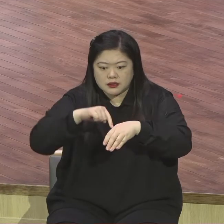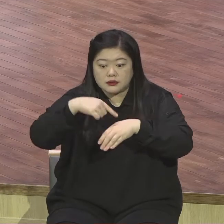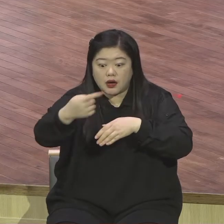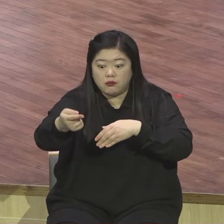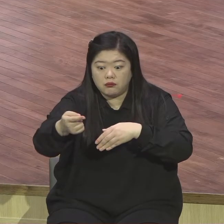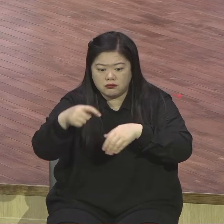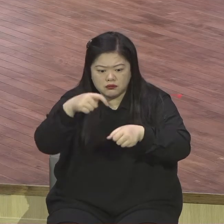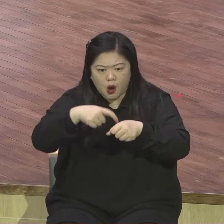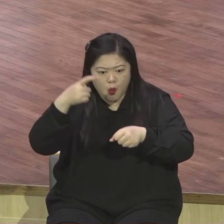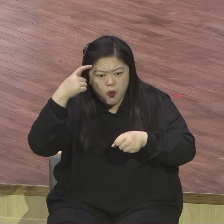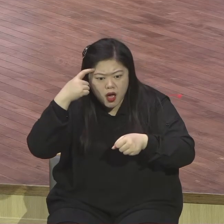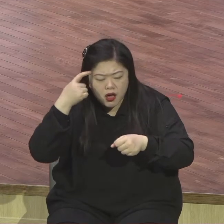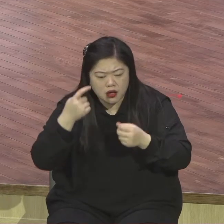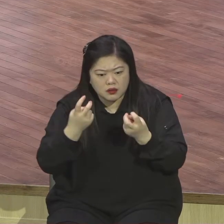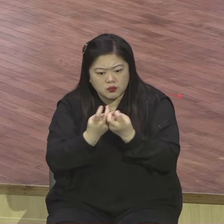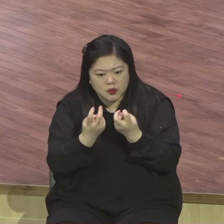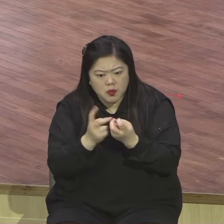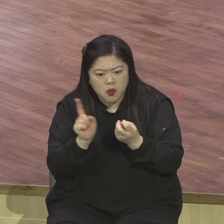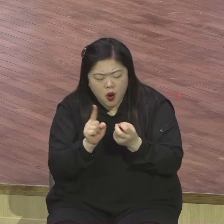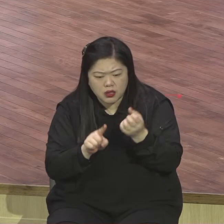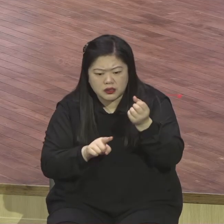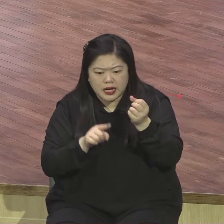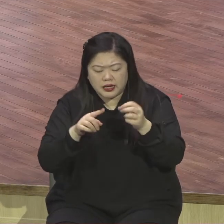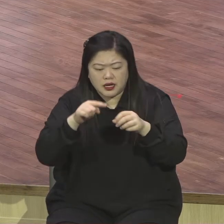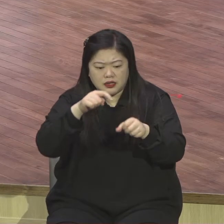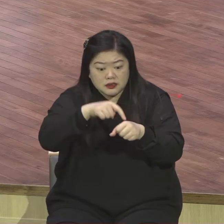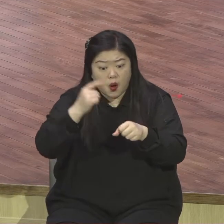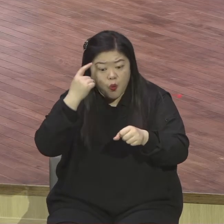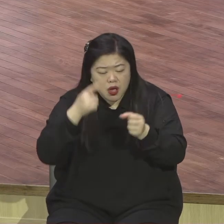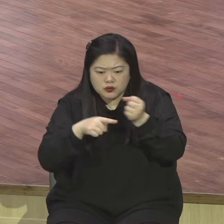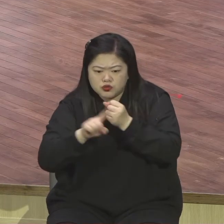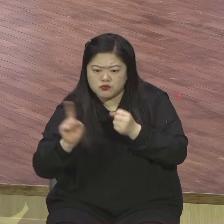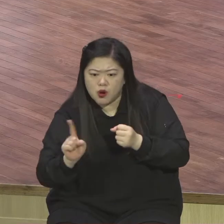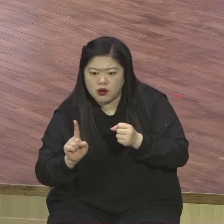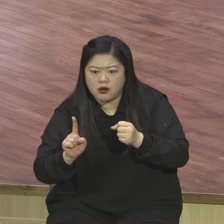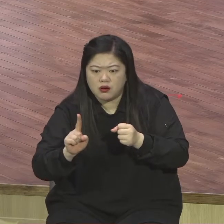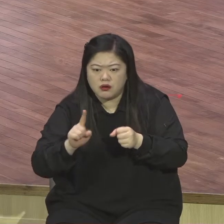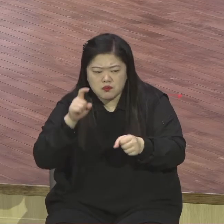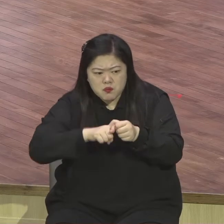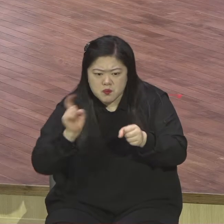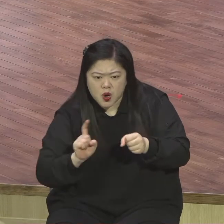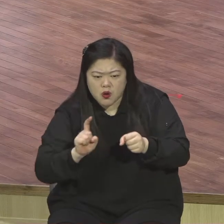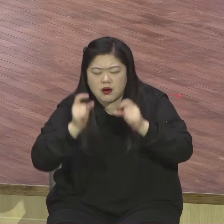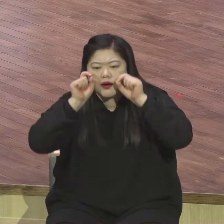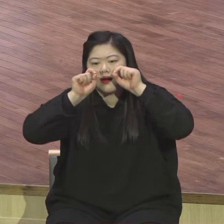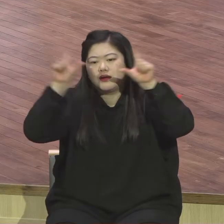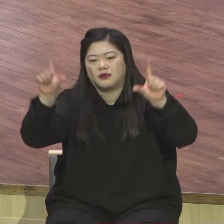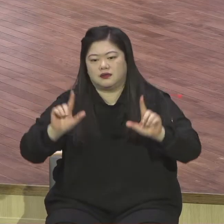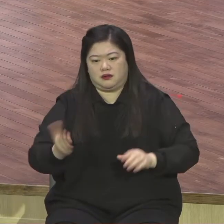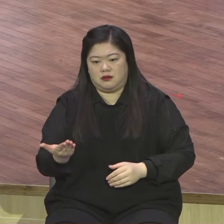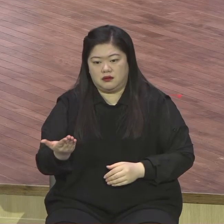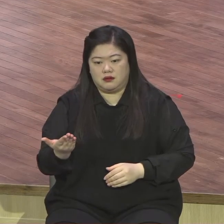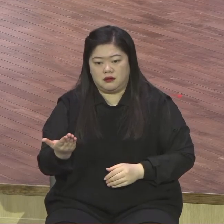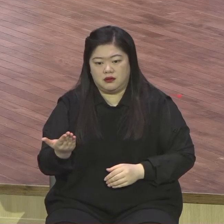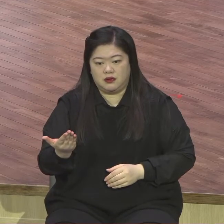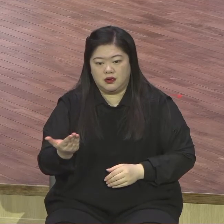상황을 소개해서도 두려워하지 않고 담대일 넘어설 수 있는 참믿음 절대 믿음을 원하신다.